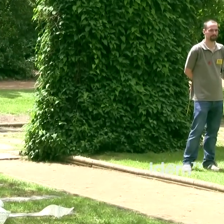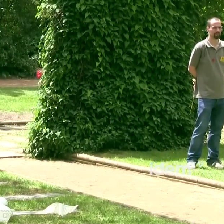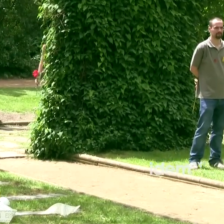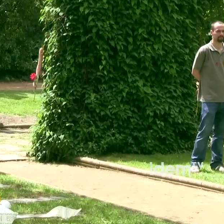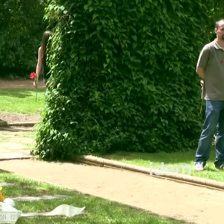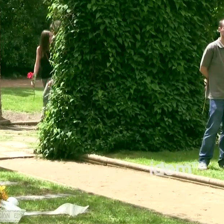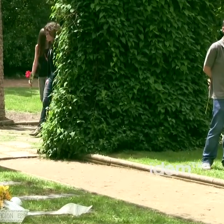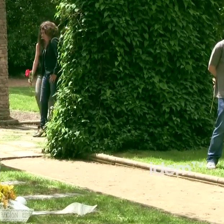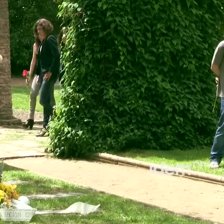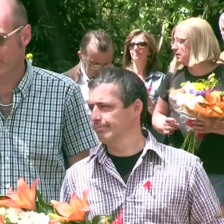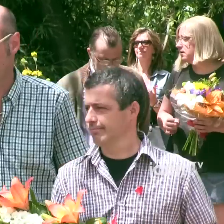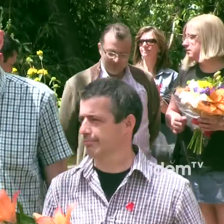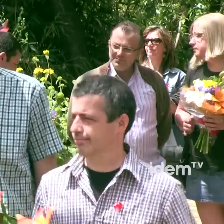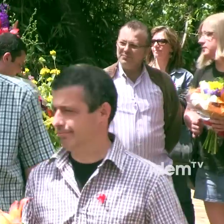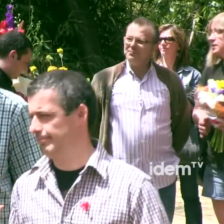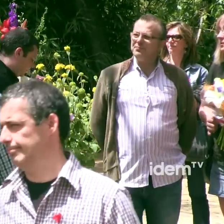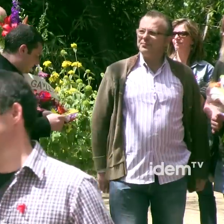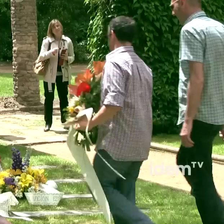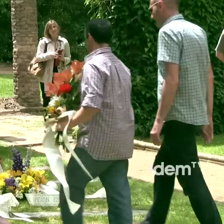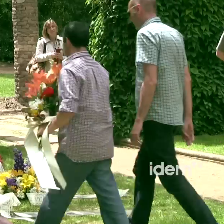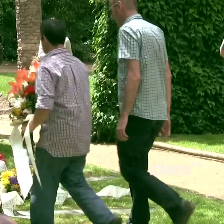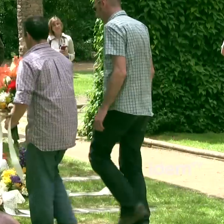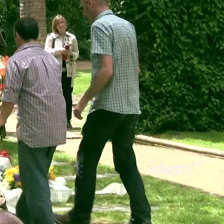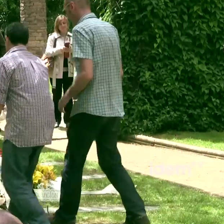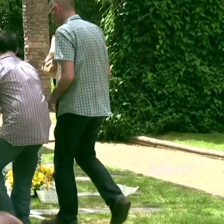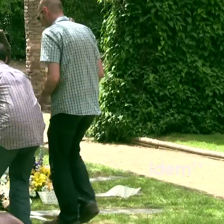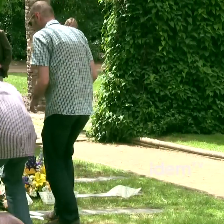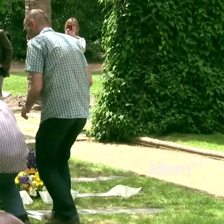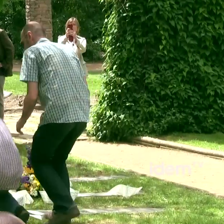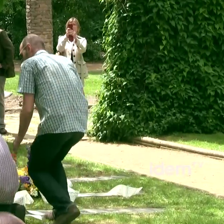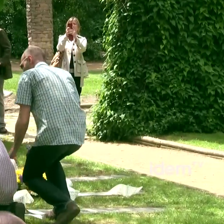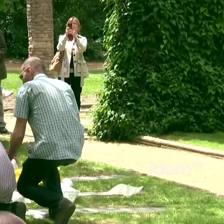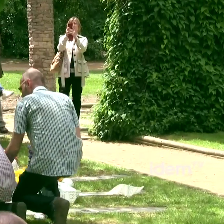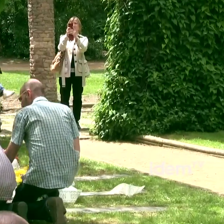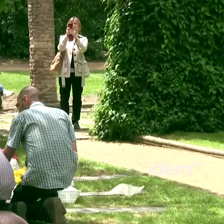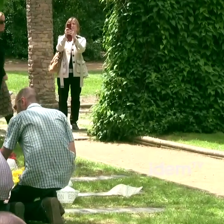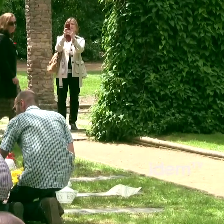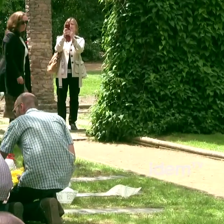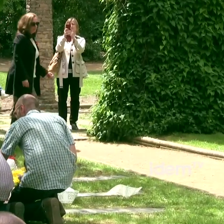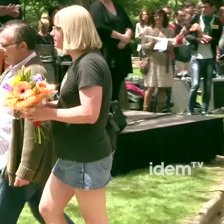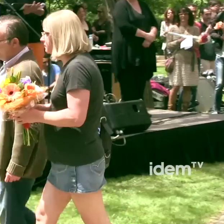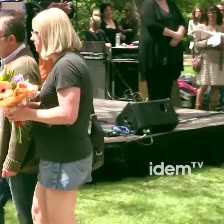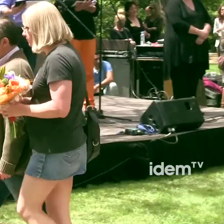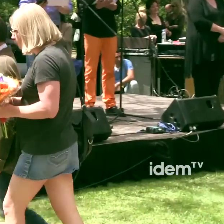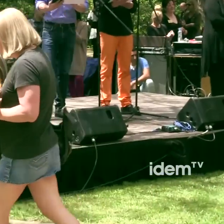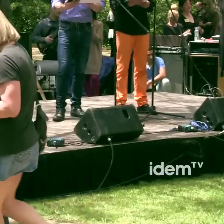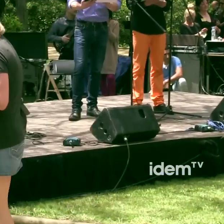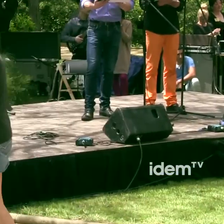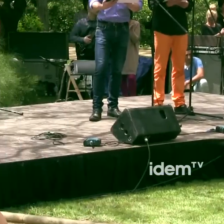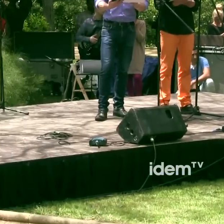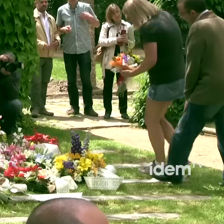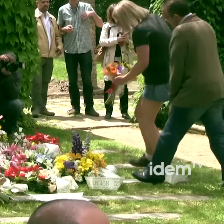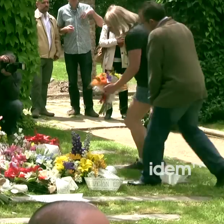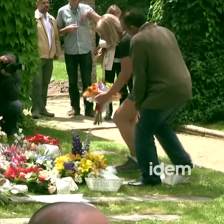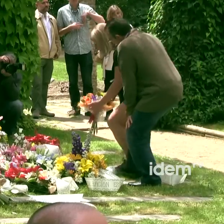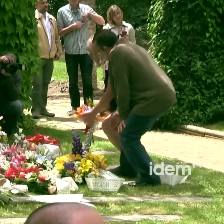moltes altres ocasions, rebutjats i oblidats per una societat insolidària i injusta. Però el memorial de